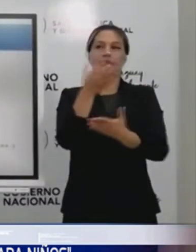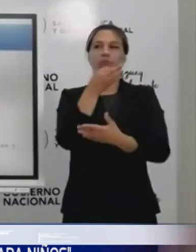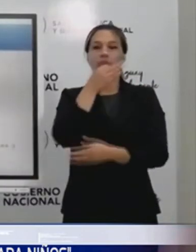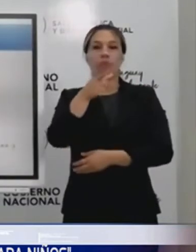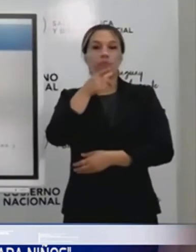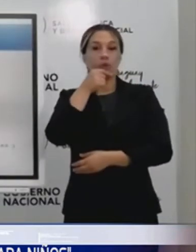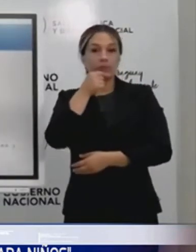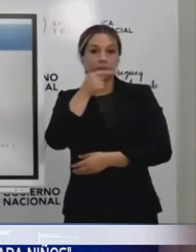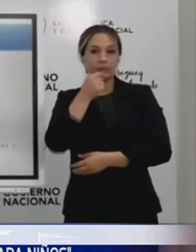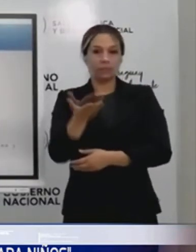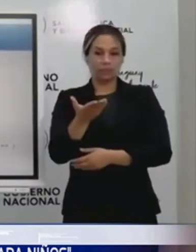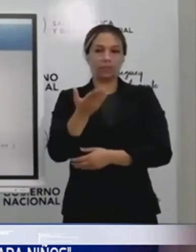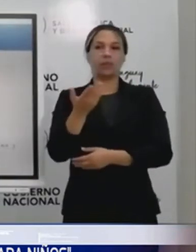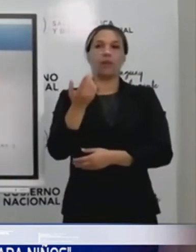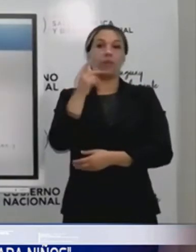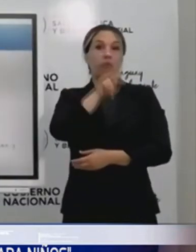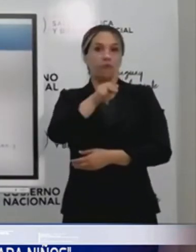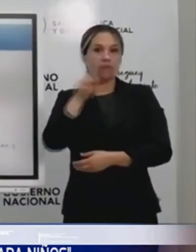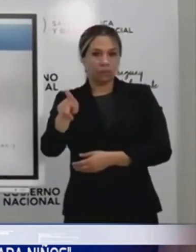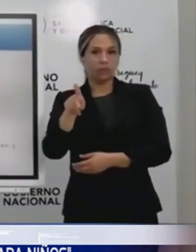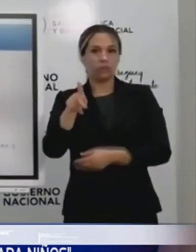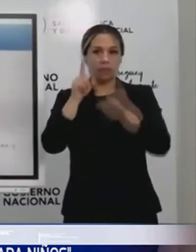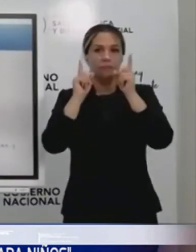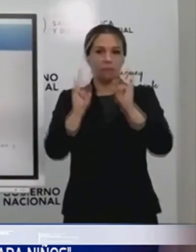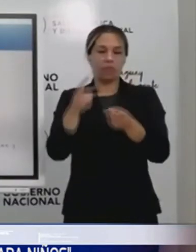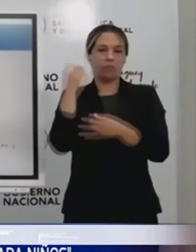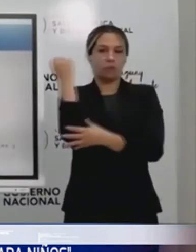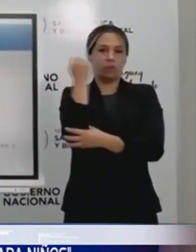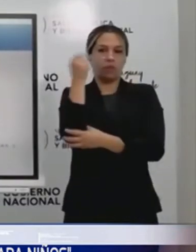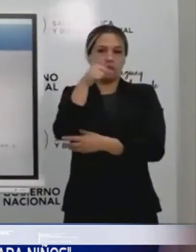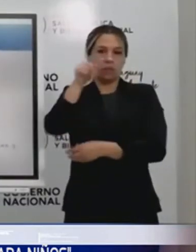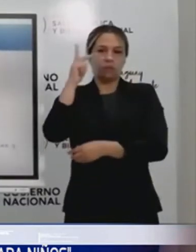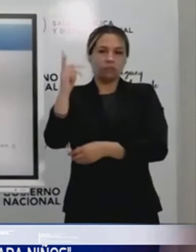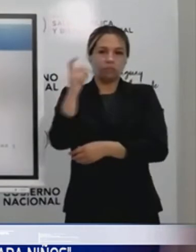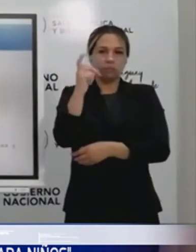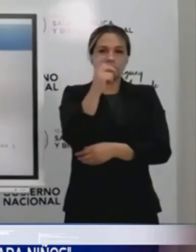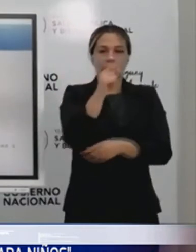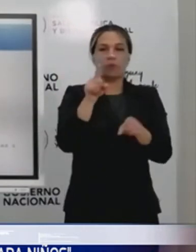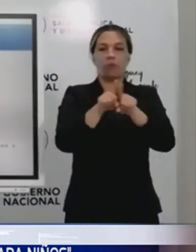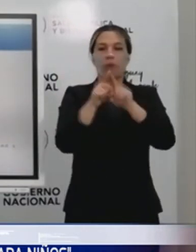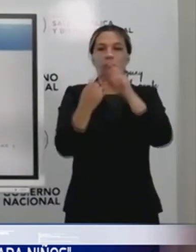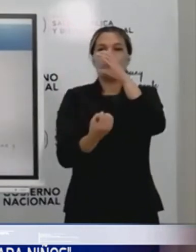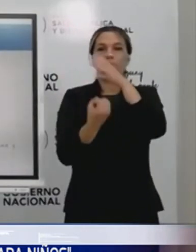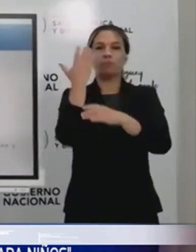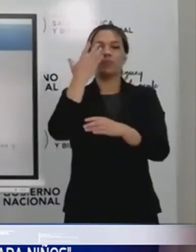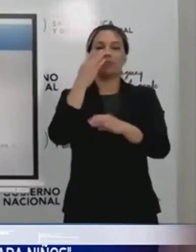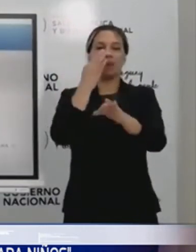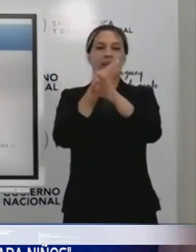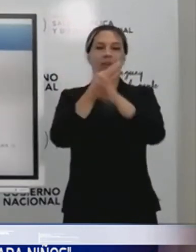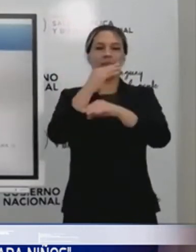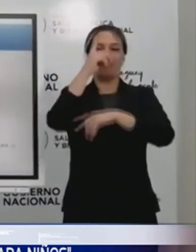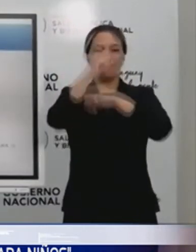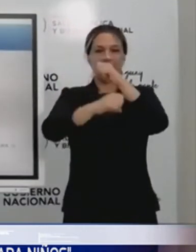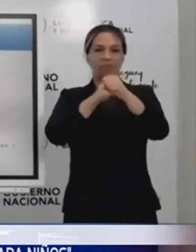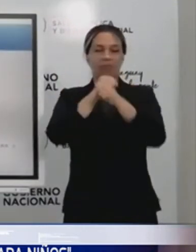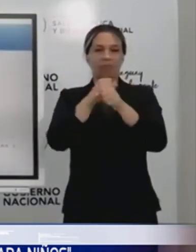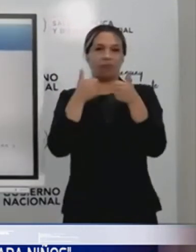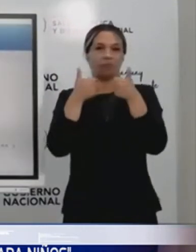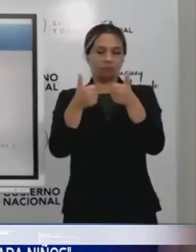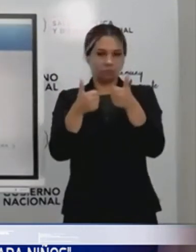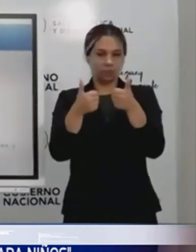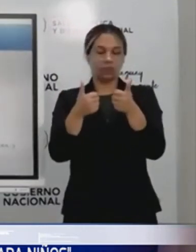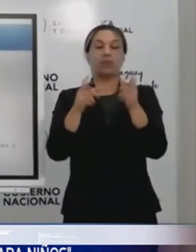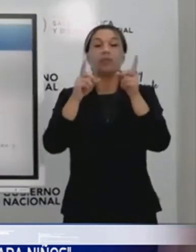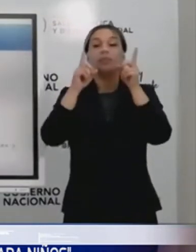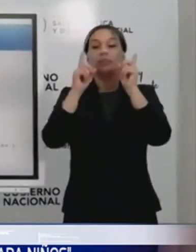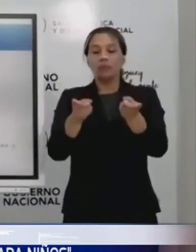apuntando a que los maestros también puedan recibir para tener un inicio de clases seguros. Y, obviamente, las personas